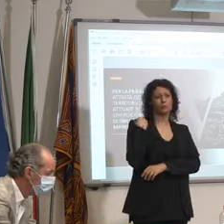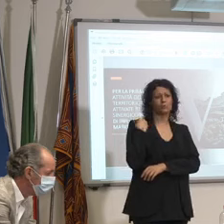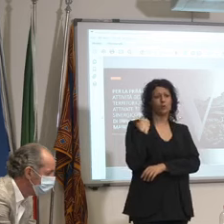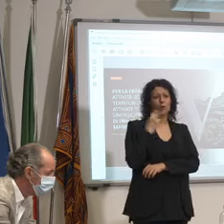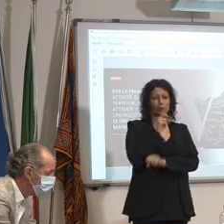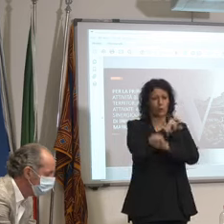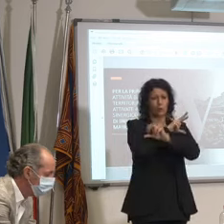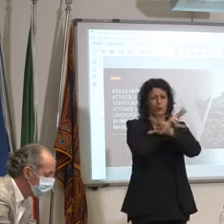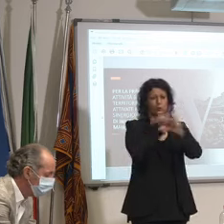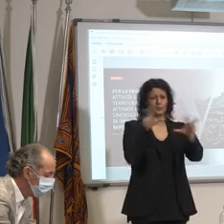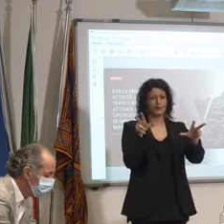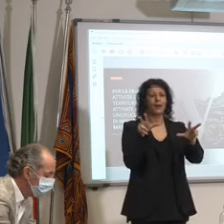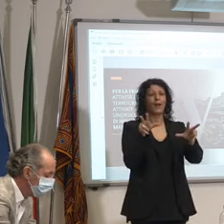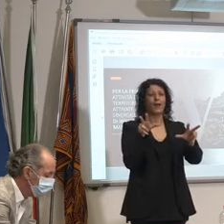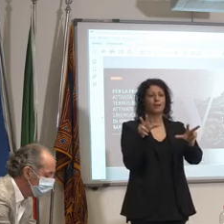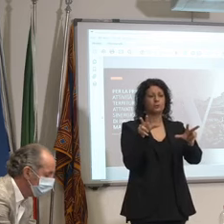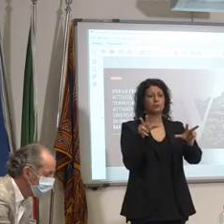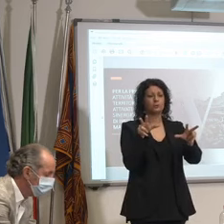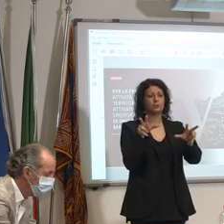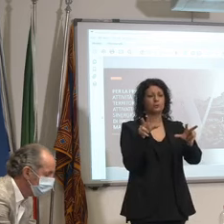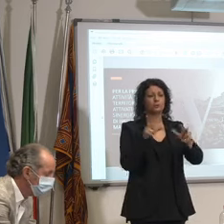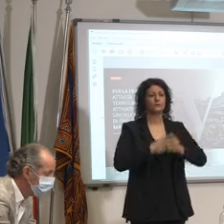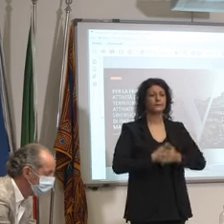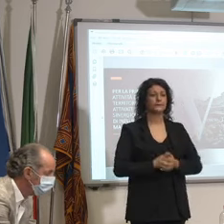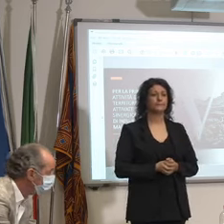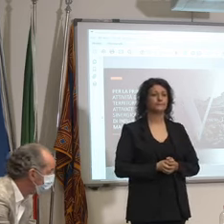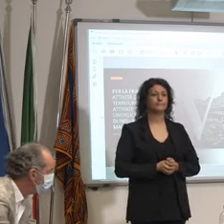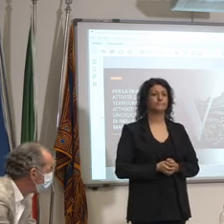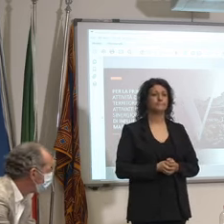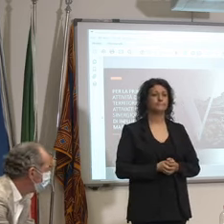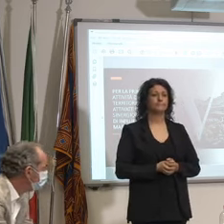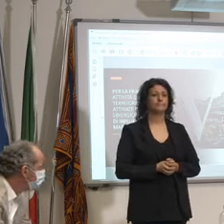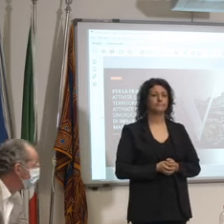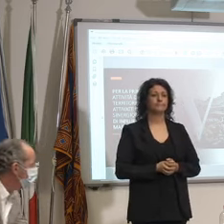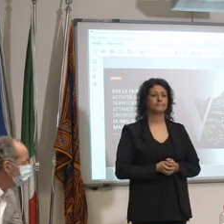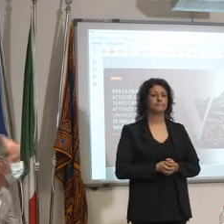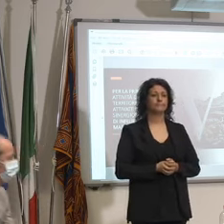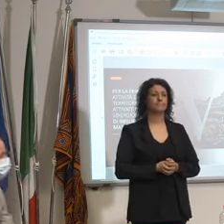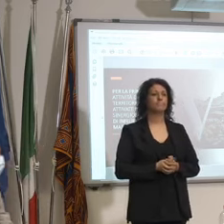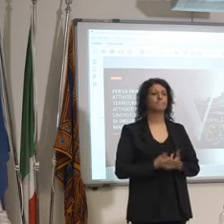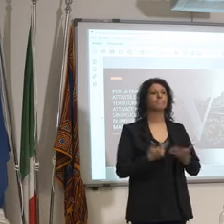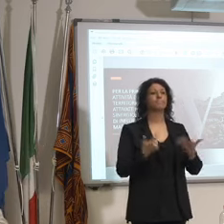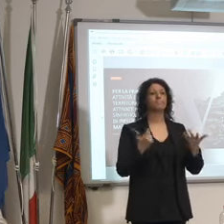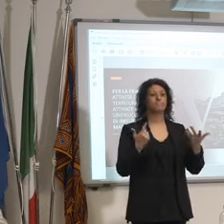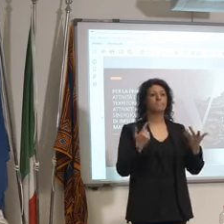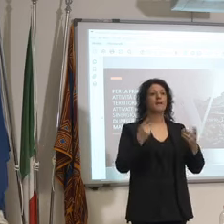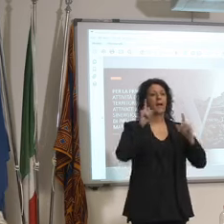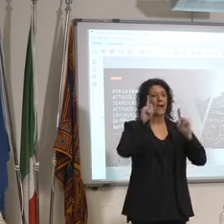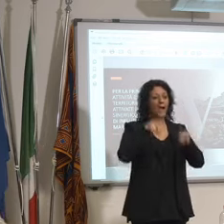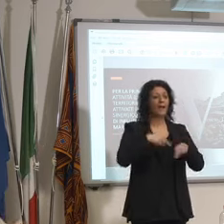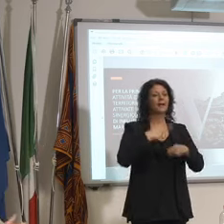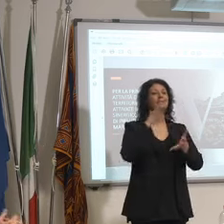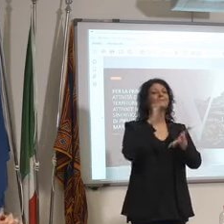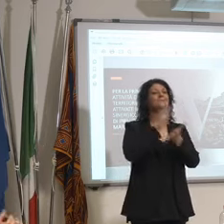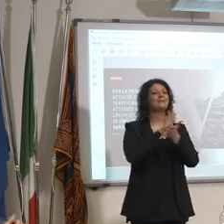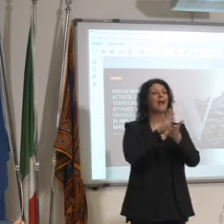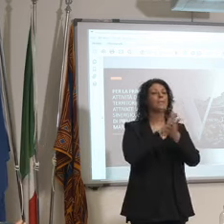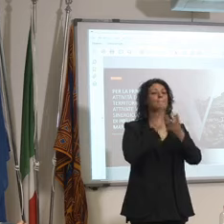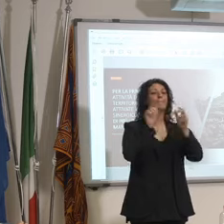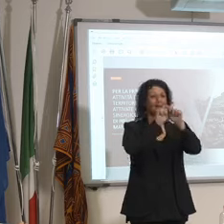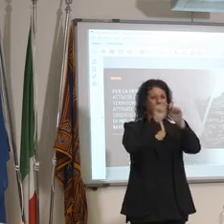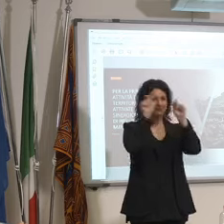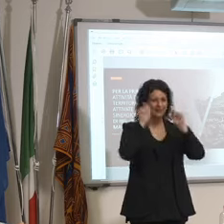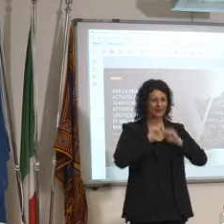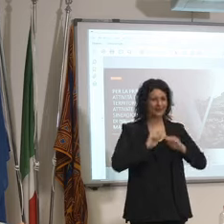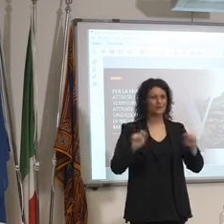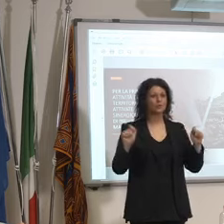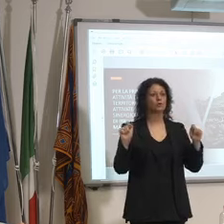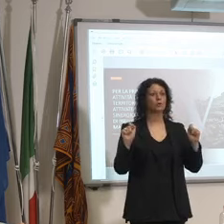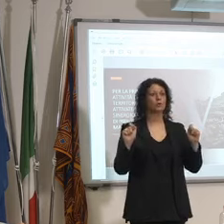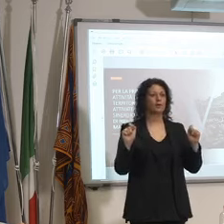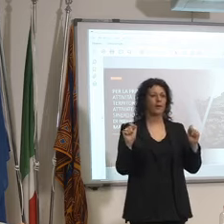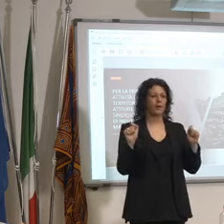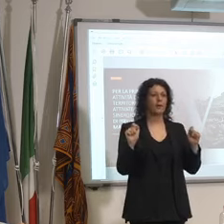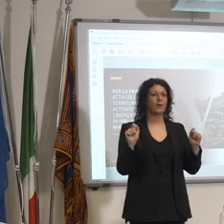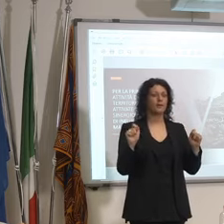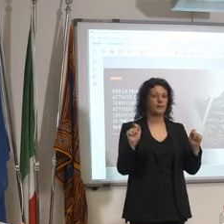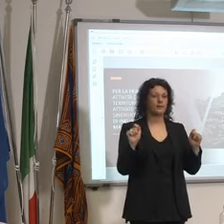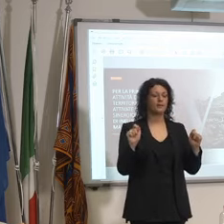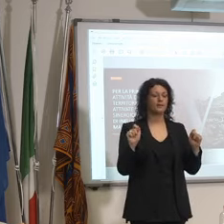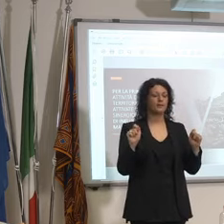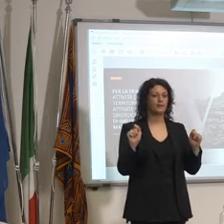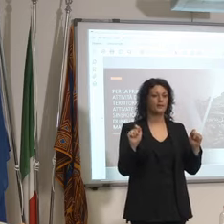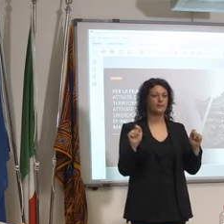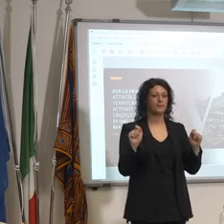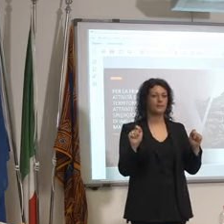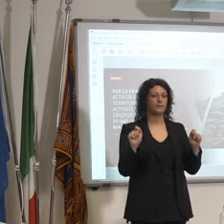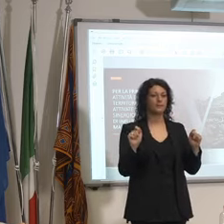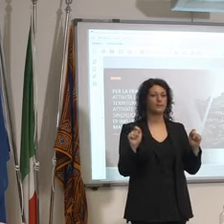il presidente si è mosso abbiamo ci hanno aiutato anche la stampa internazionale perché per esempio nei confronti dell'Austria in particolare